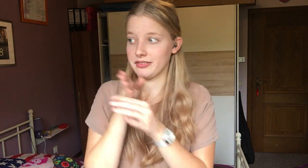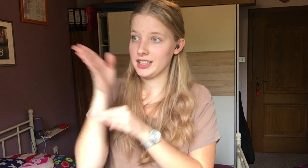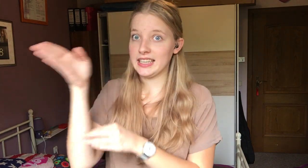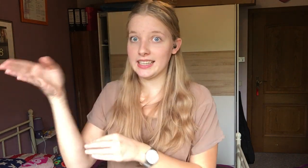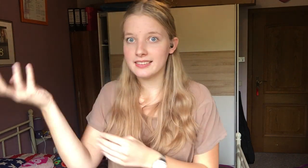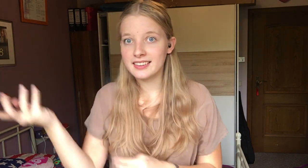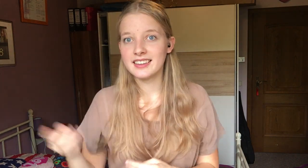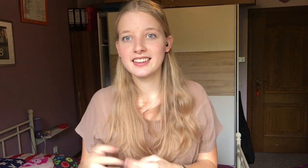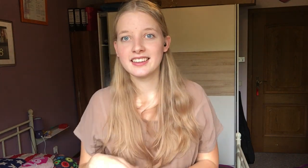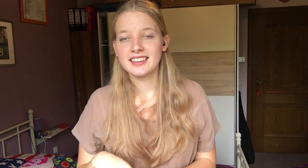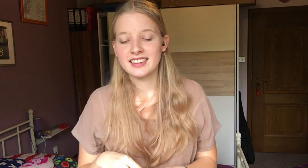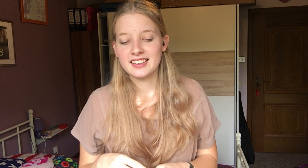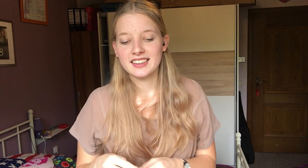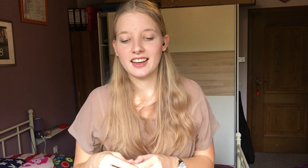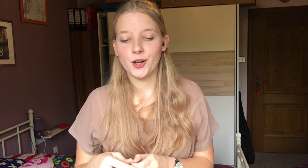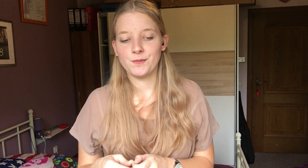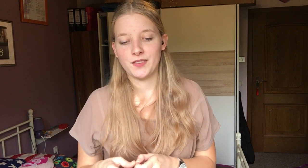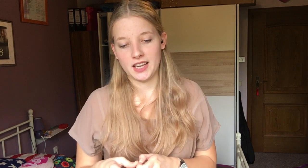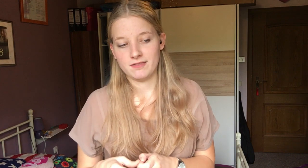Café gehen. Ähm, ja.